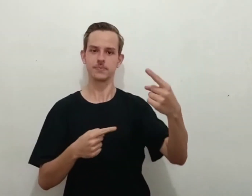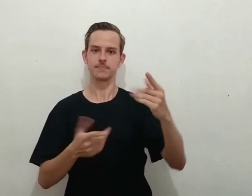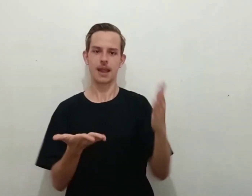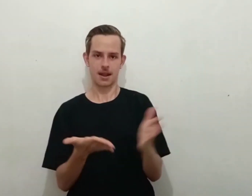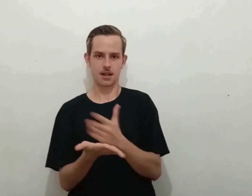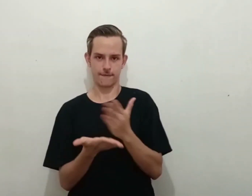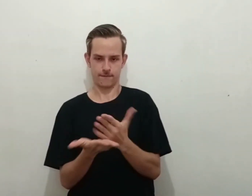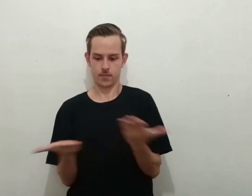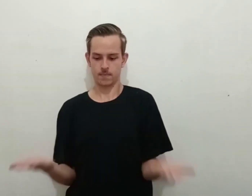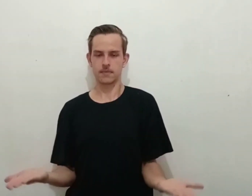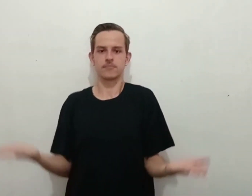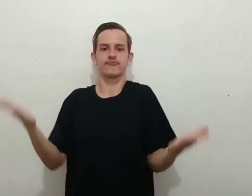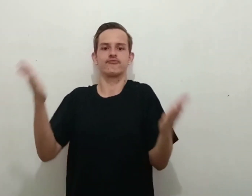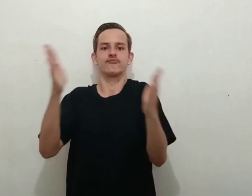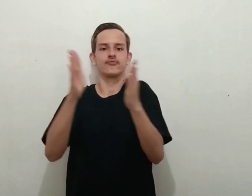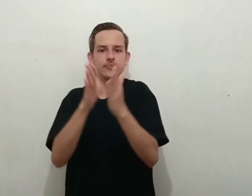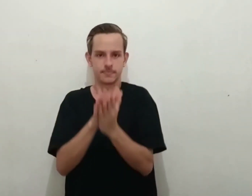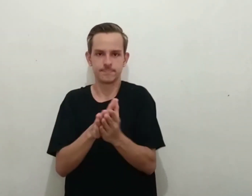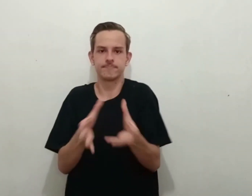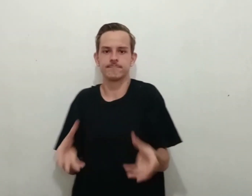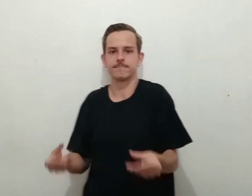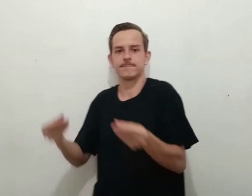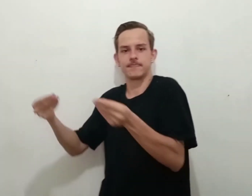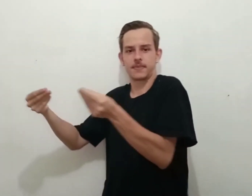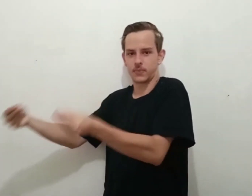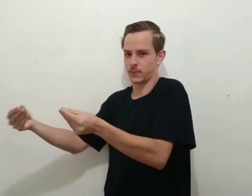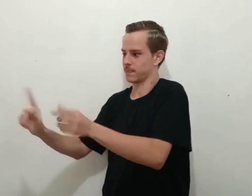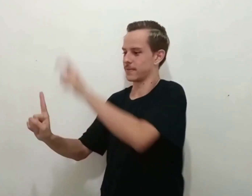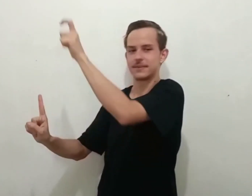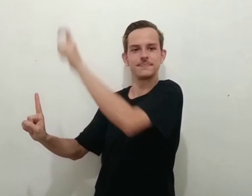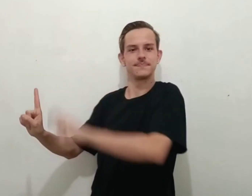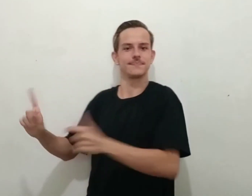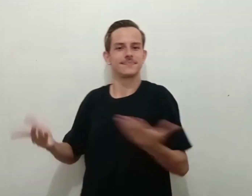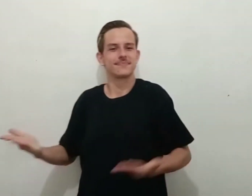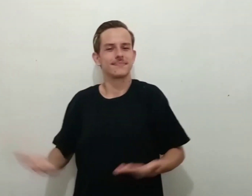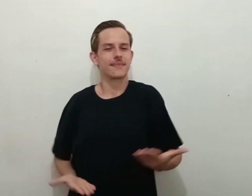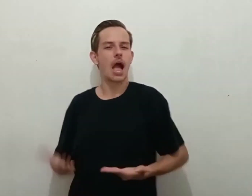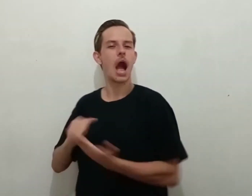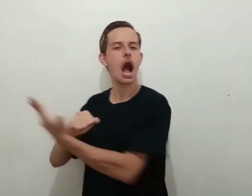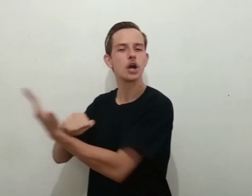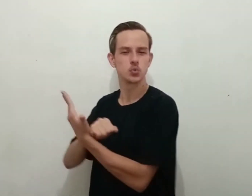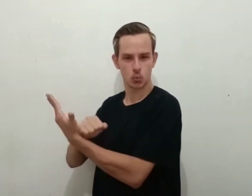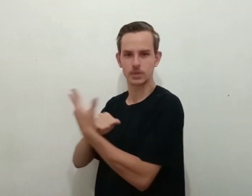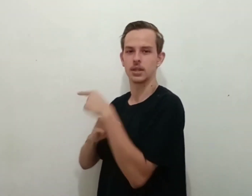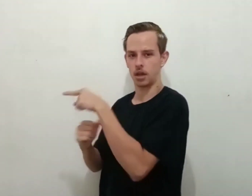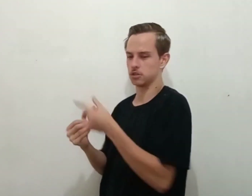Depois, fechou o livro, entregou-o ao ajudante e sentou-se